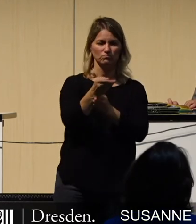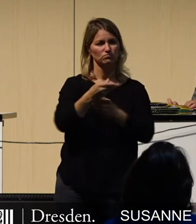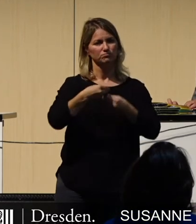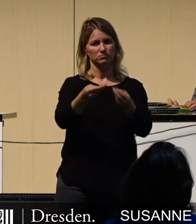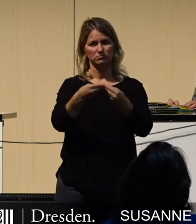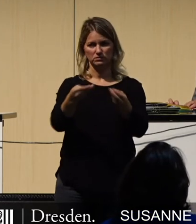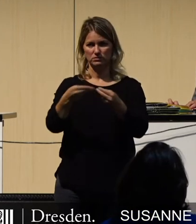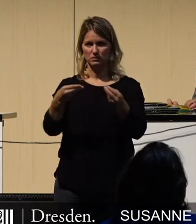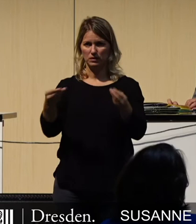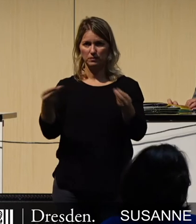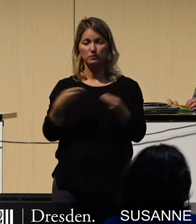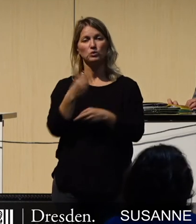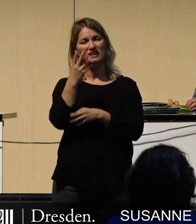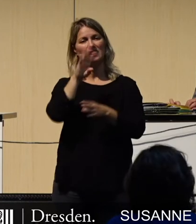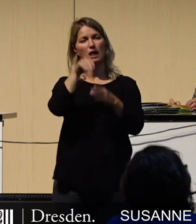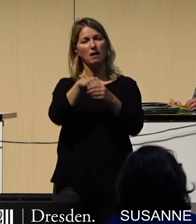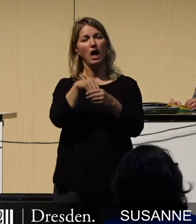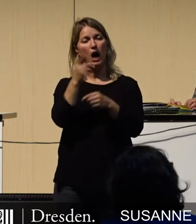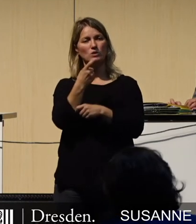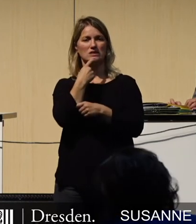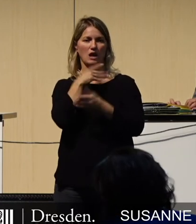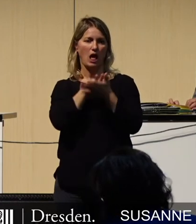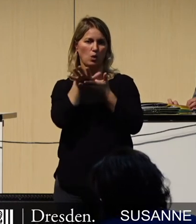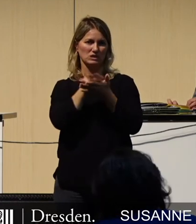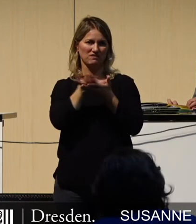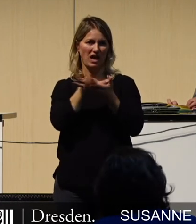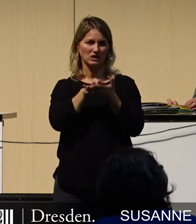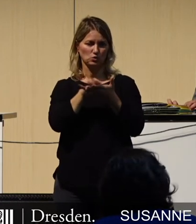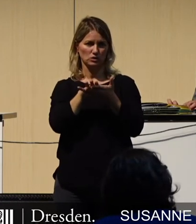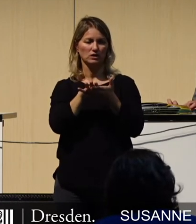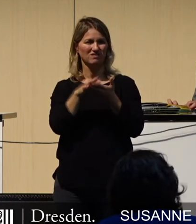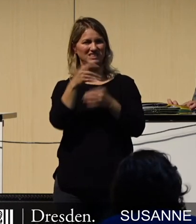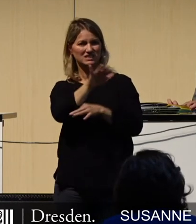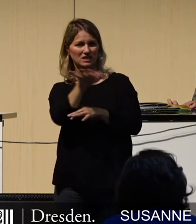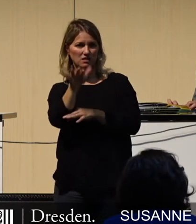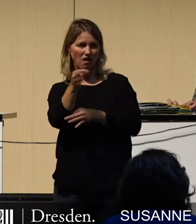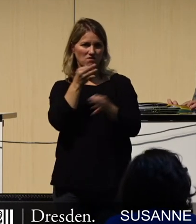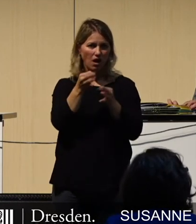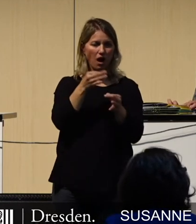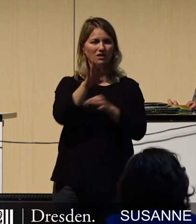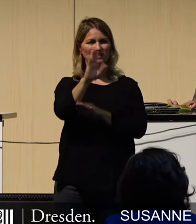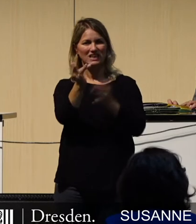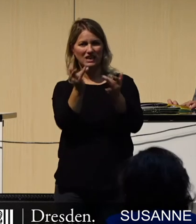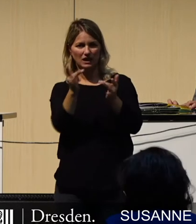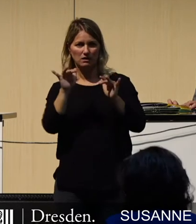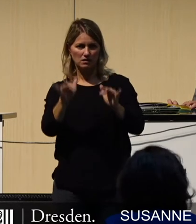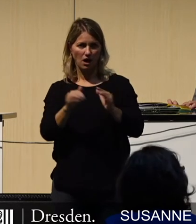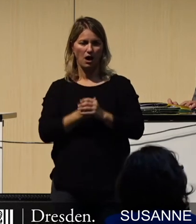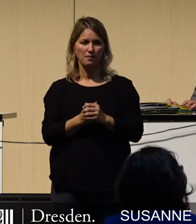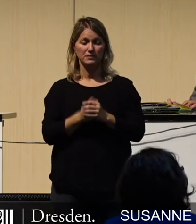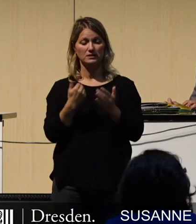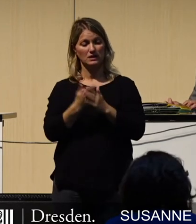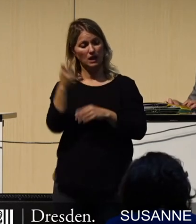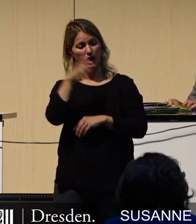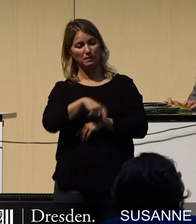unter Bezugnahme von sachlicher Auswertung der Fragen und der Kritik. Und ich darf an Herrn Hilbert